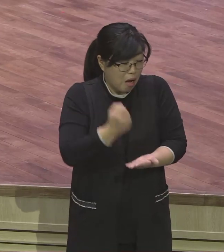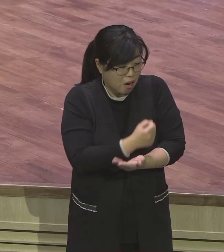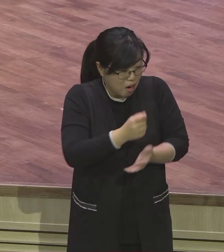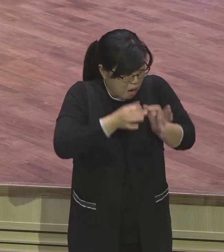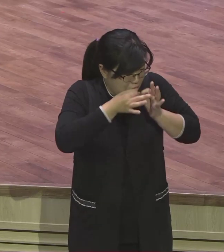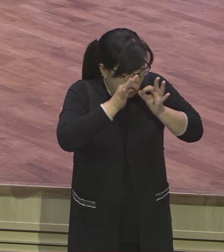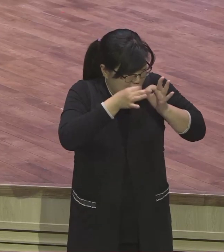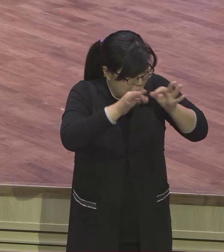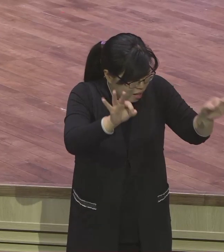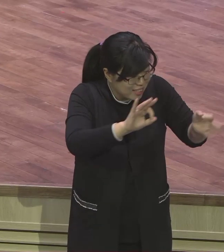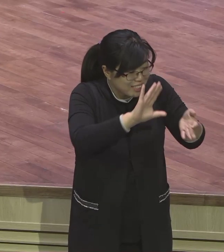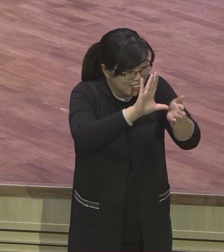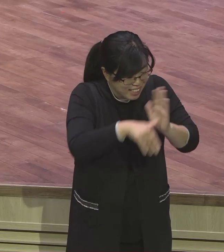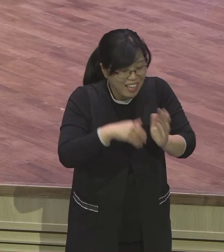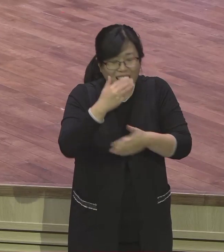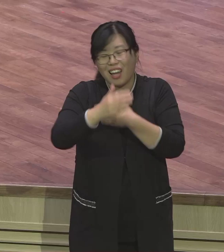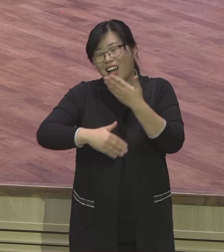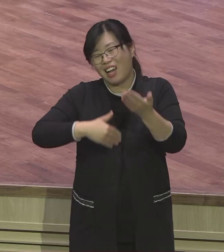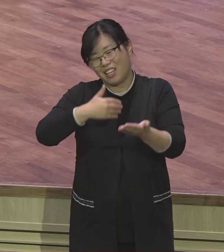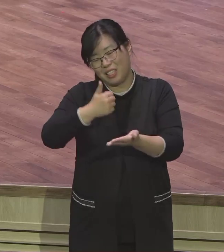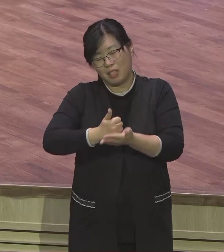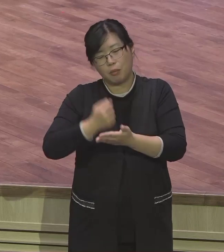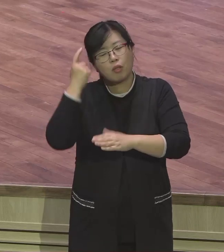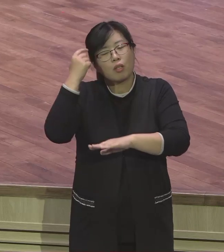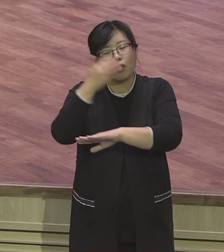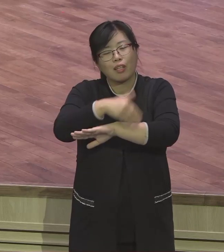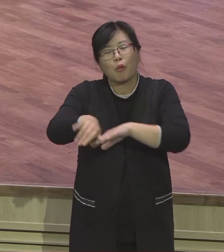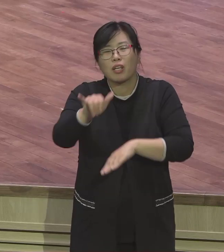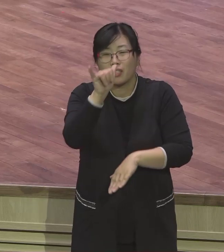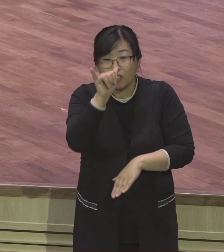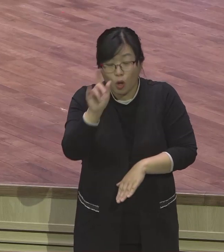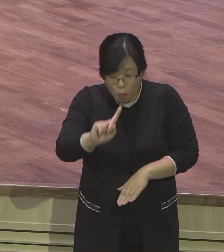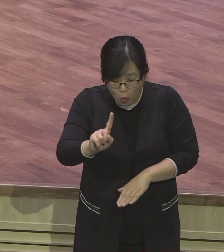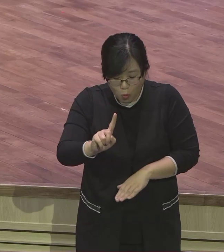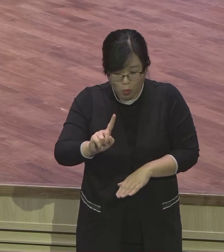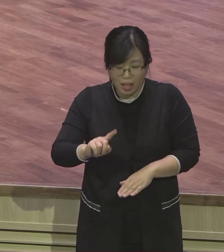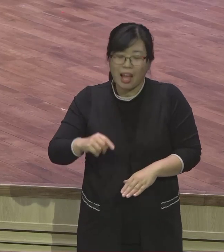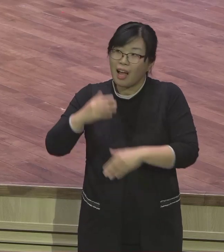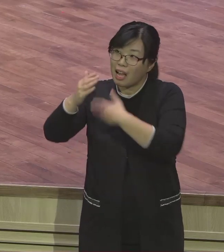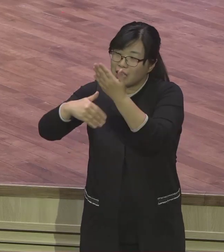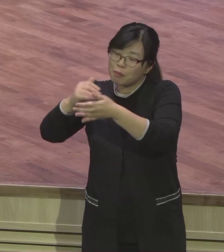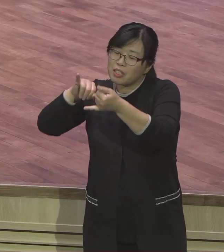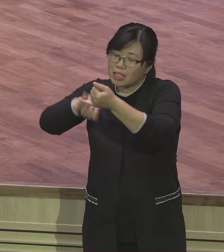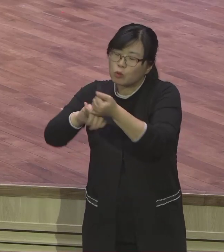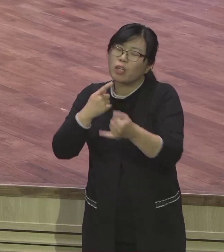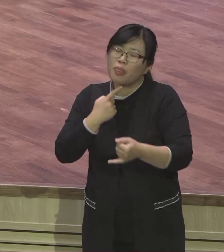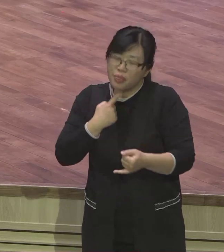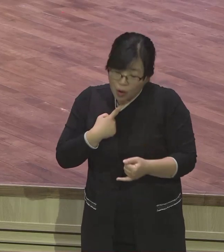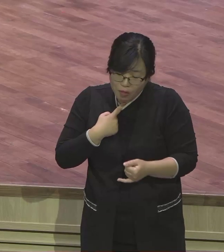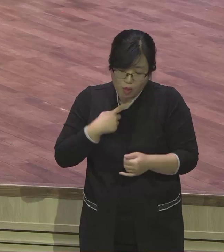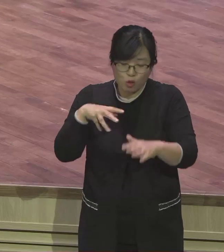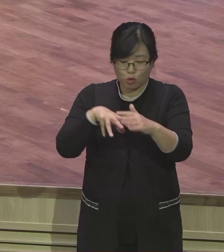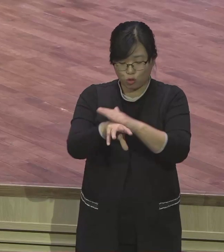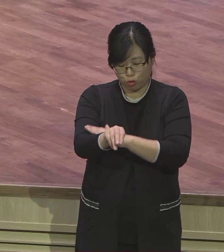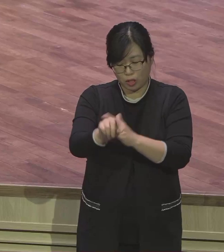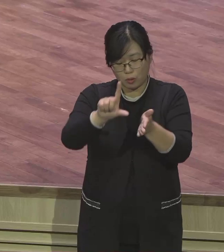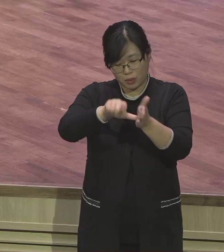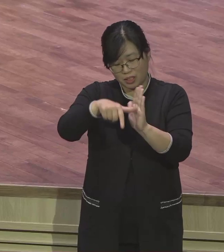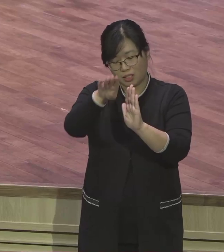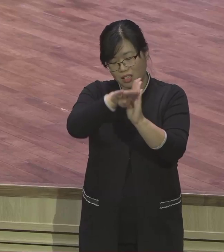14절에 약속하신 주력구 시간표가 다가왔기 때문이에요. 요하께서 여하께서 아브라함의 이리시대에 너는 반드시